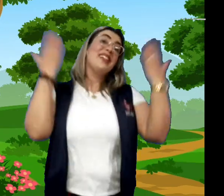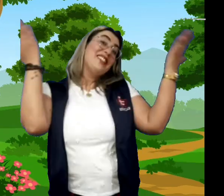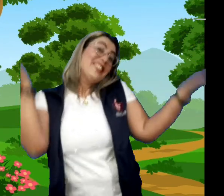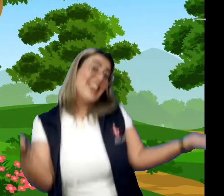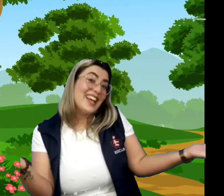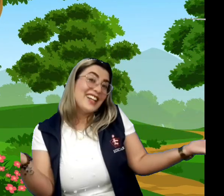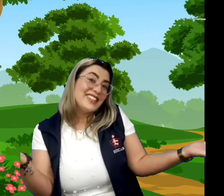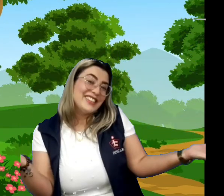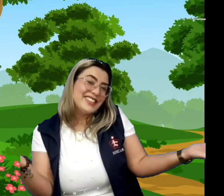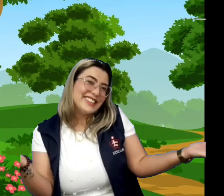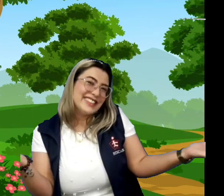zero